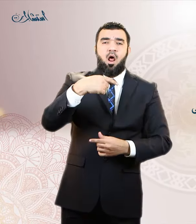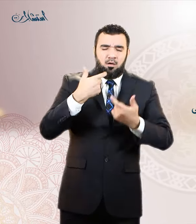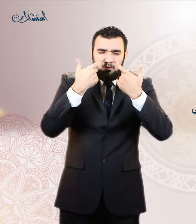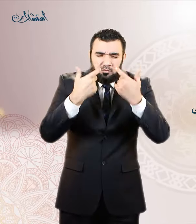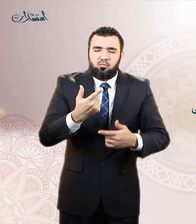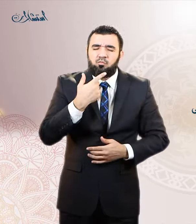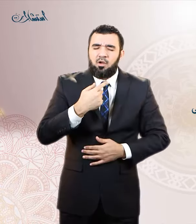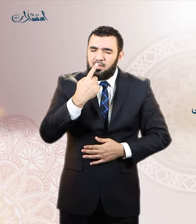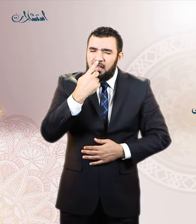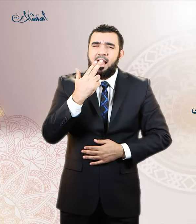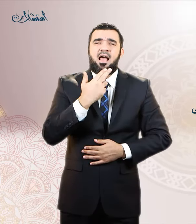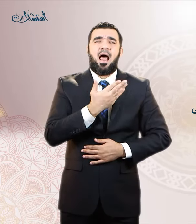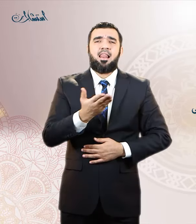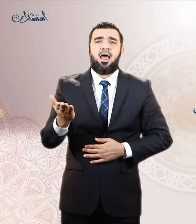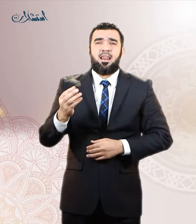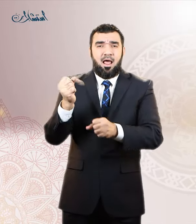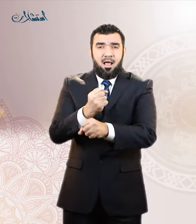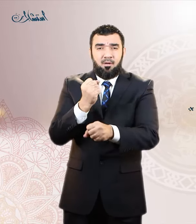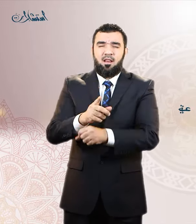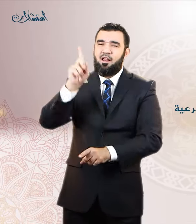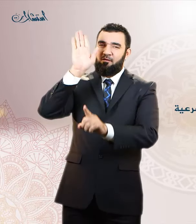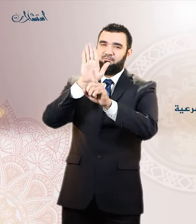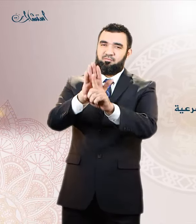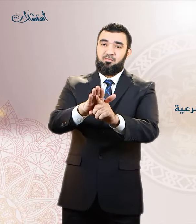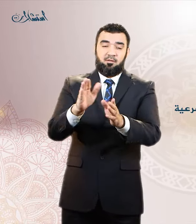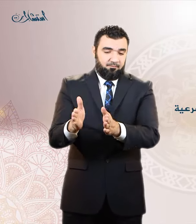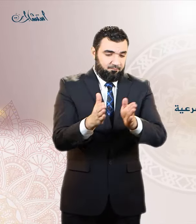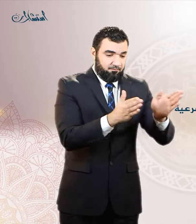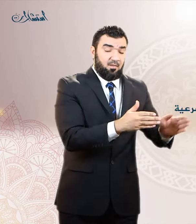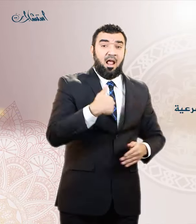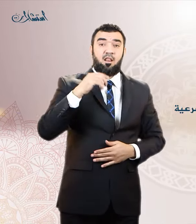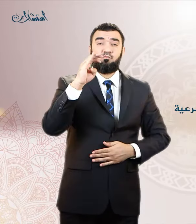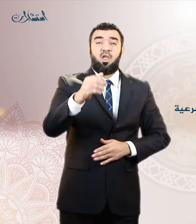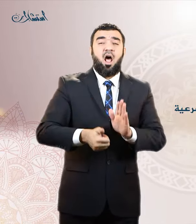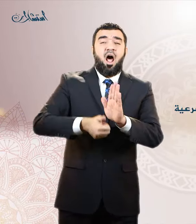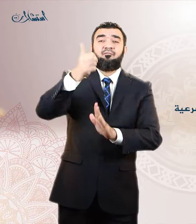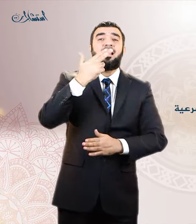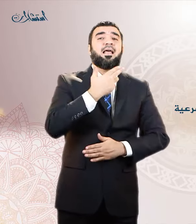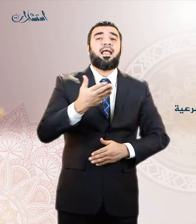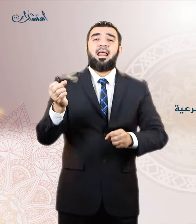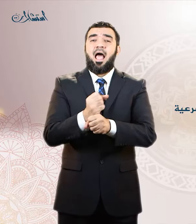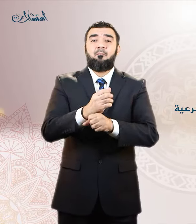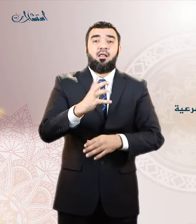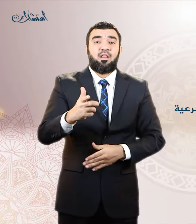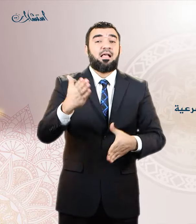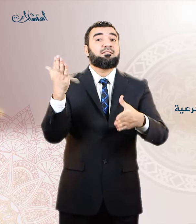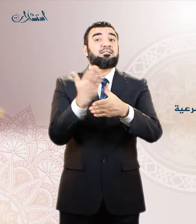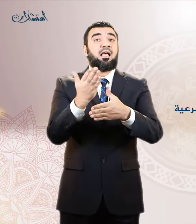سبحانه وتعالى وخير ما تفعله ايها الحبيب ان تأخذ بالاسباب الشرعية